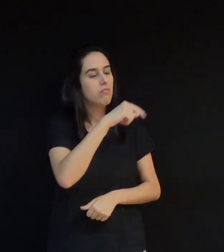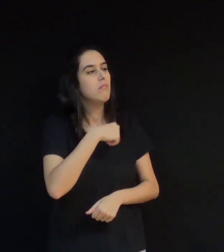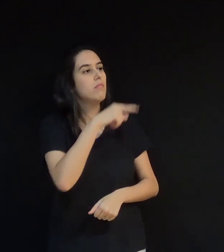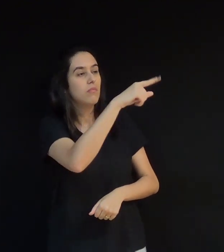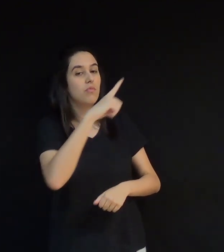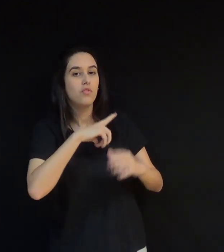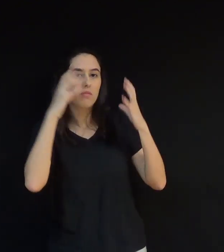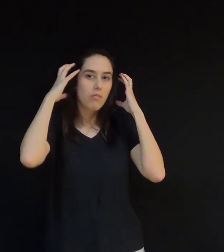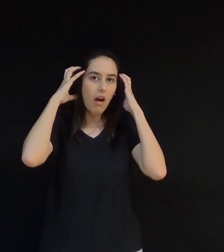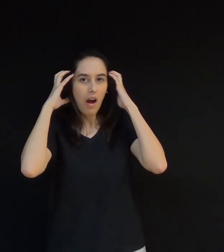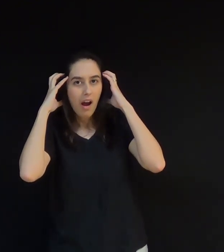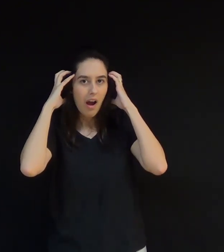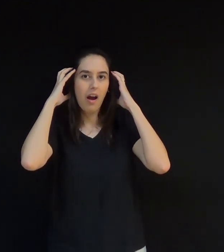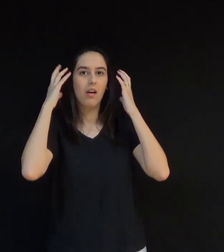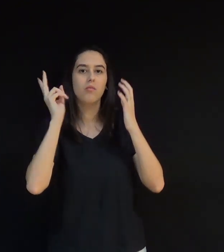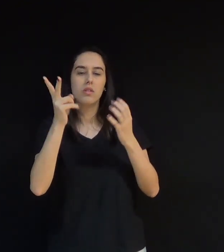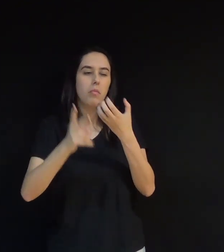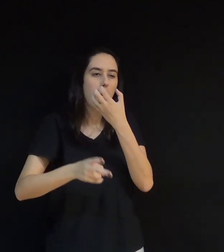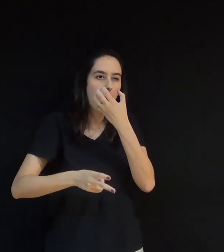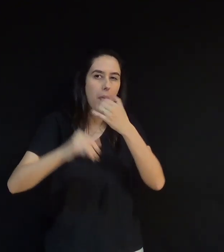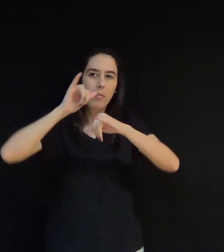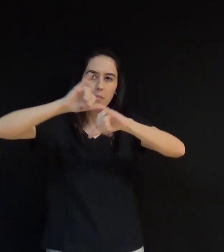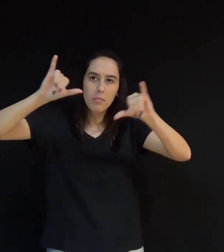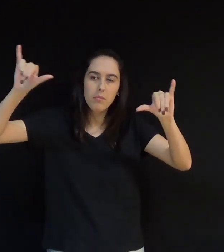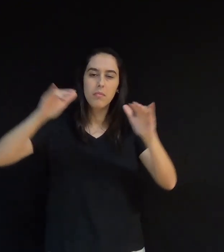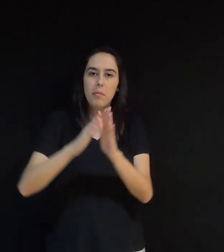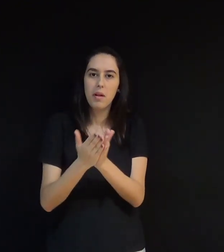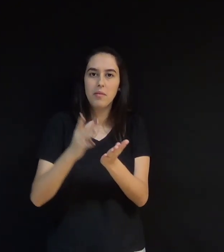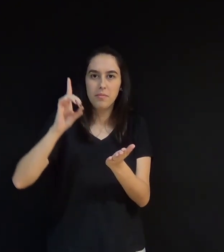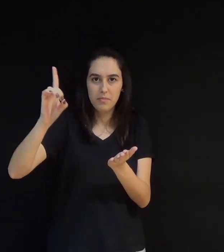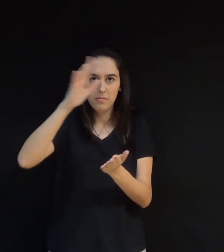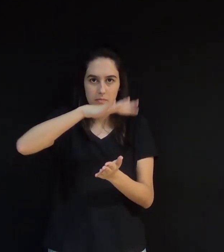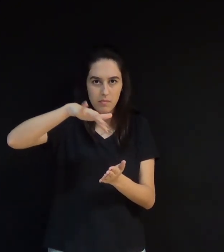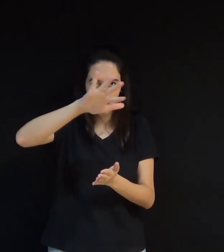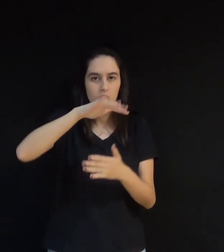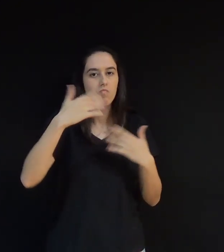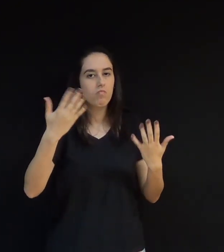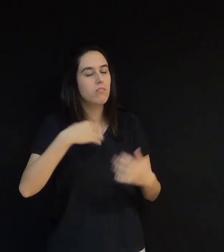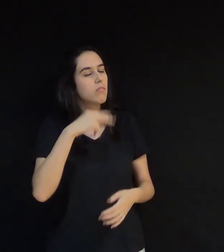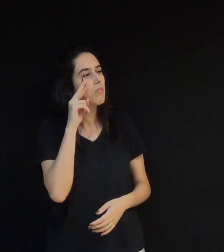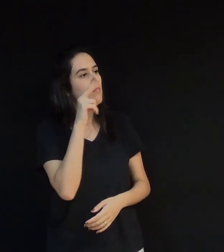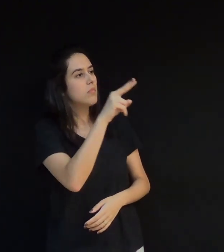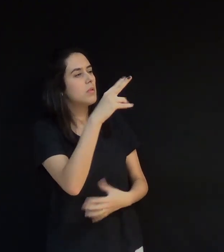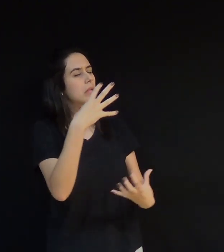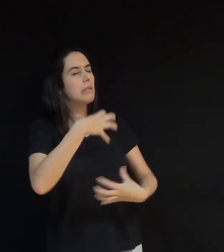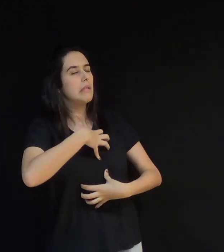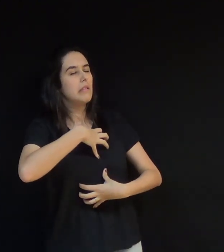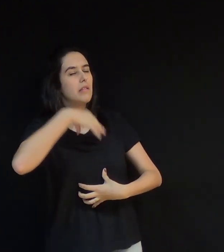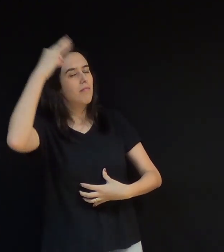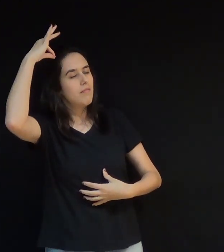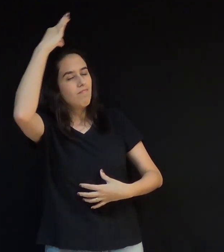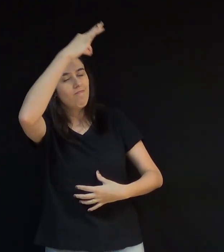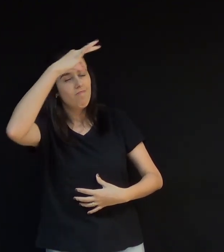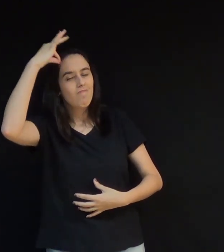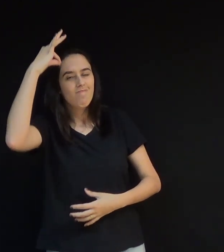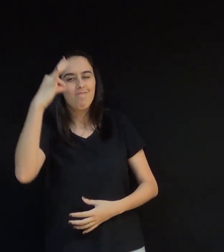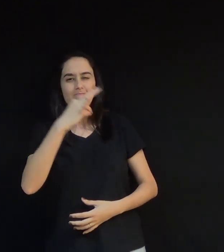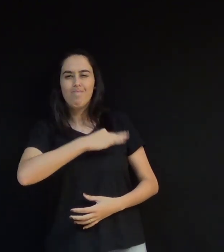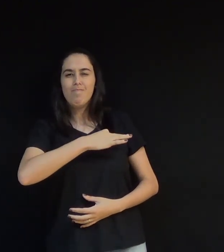transmitia a palavra de Deus para toda a região. Foi quando o Espírito Santo falou ao meu coração, de uma forma tão forte